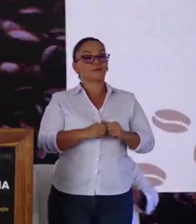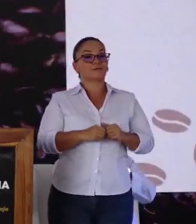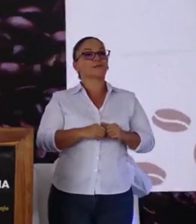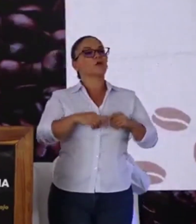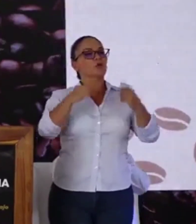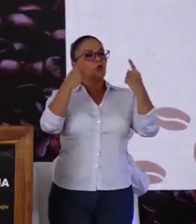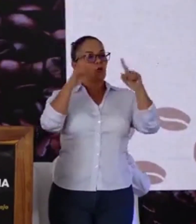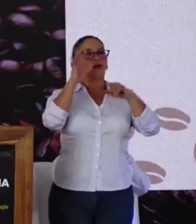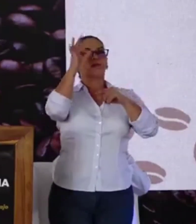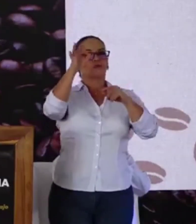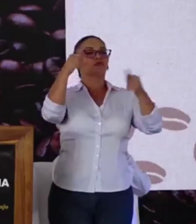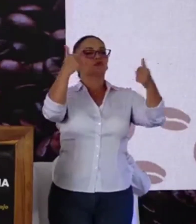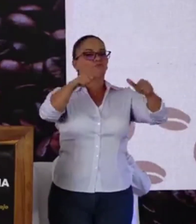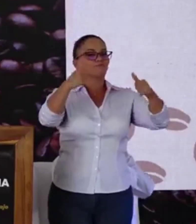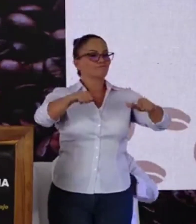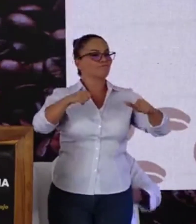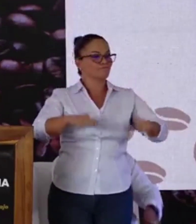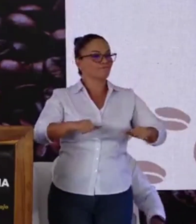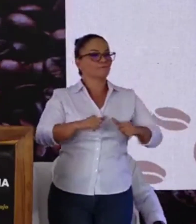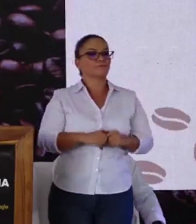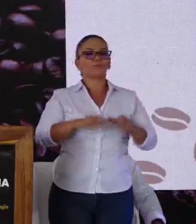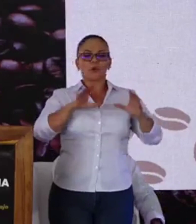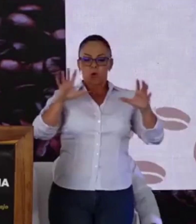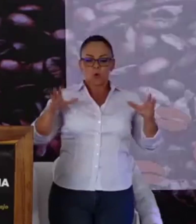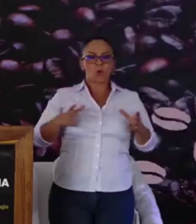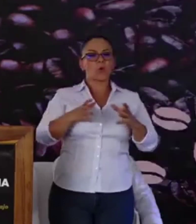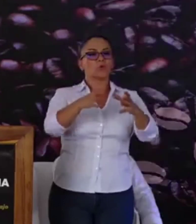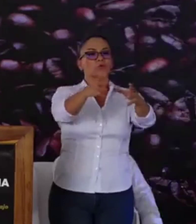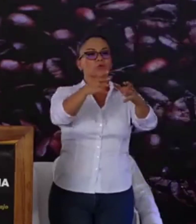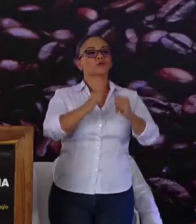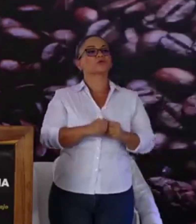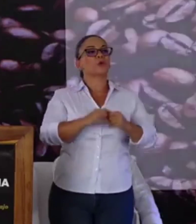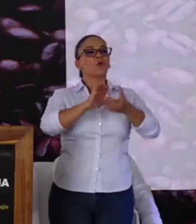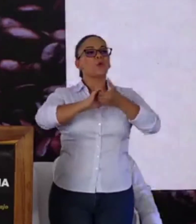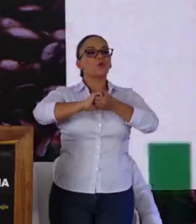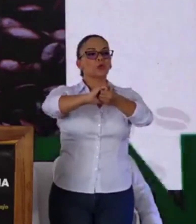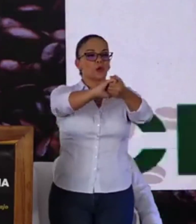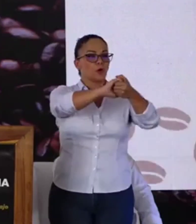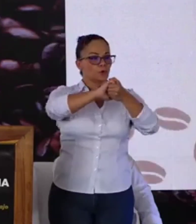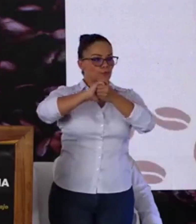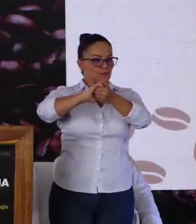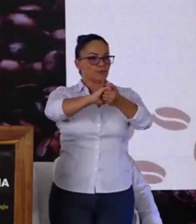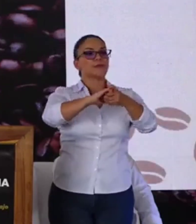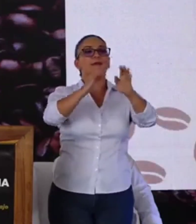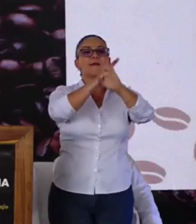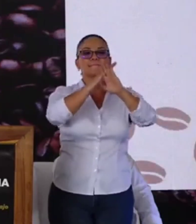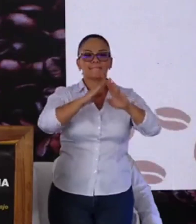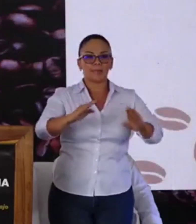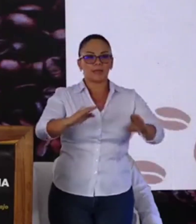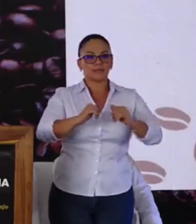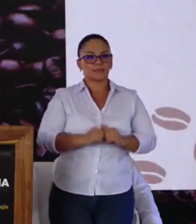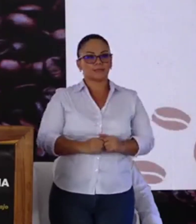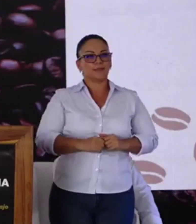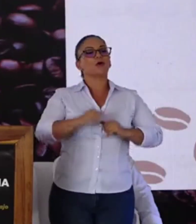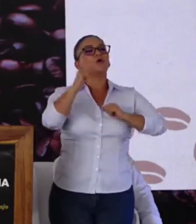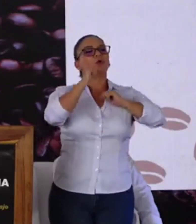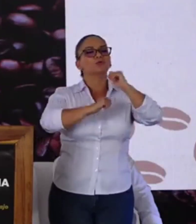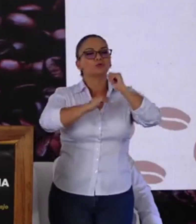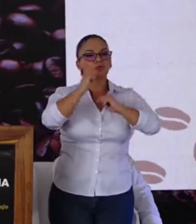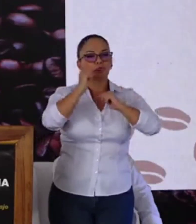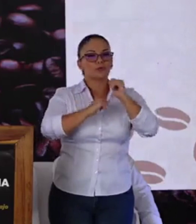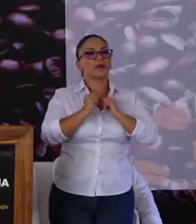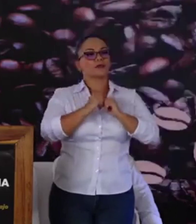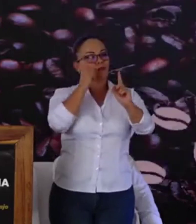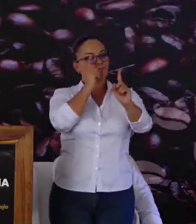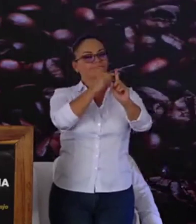acuerdo para dónde vamos. Estamos juntos, en unión, en paz, construyendo